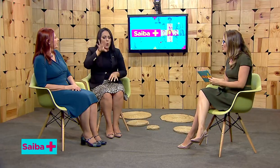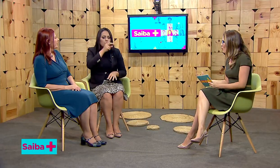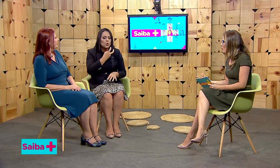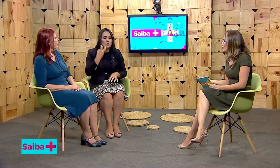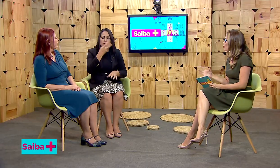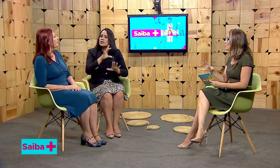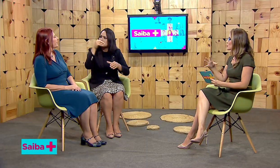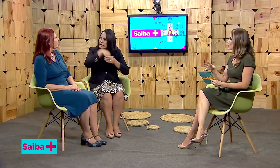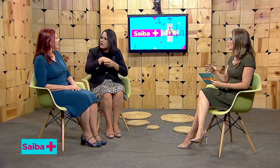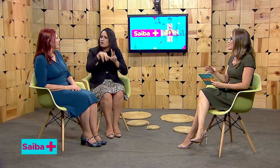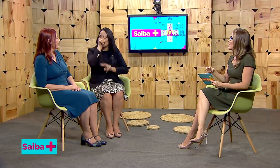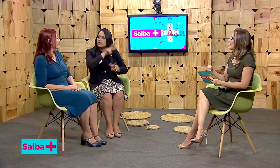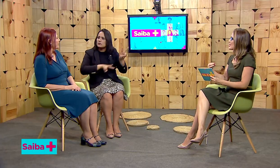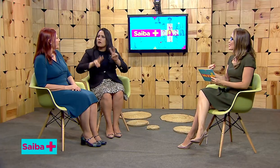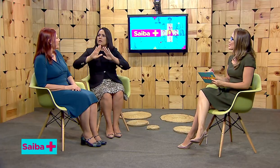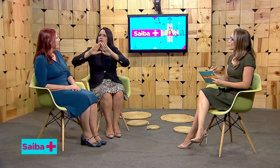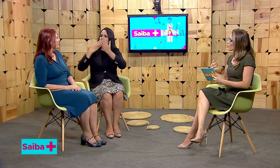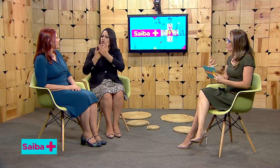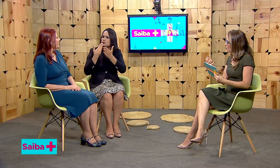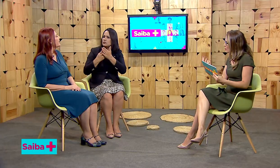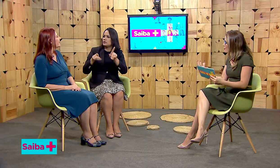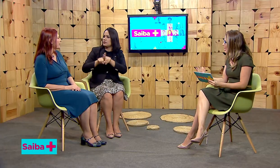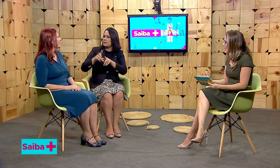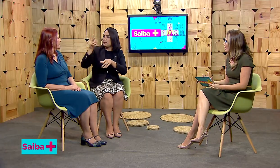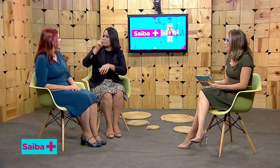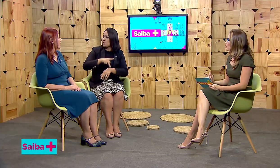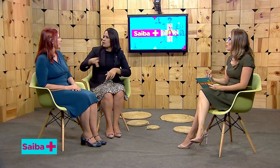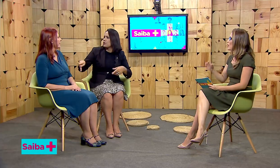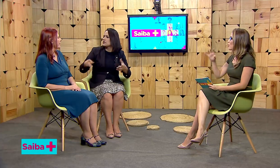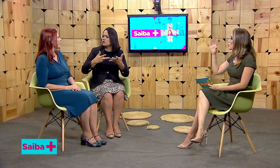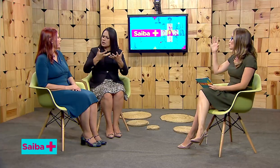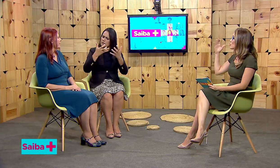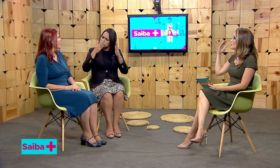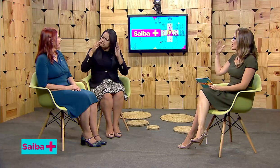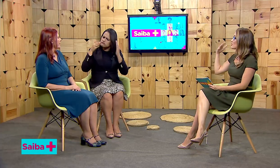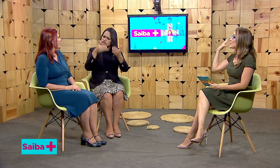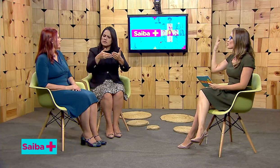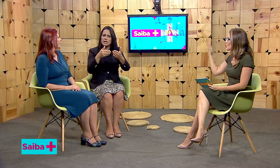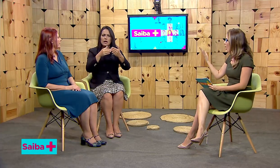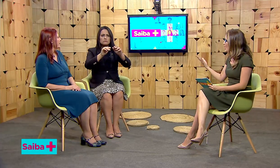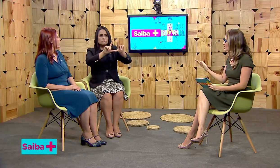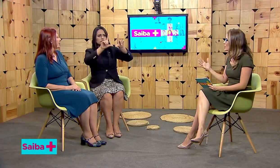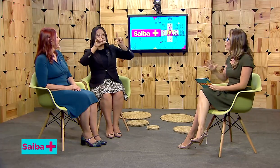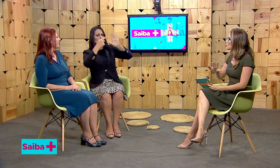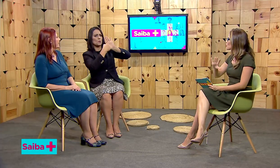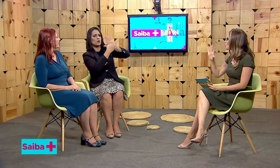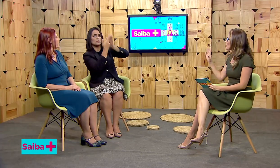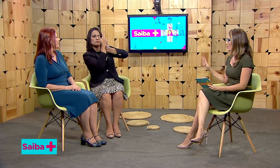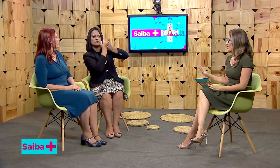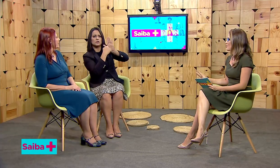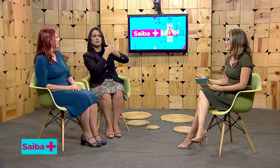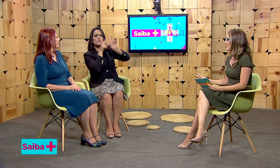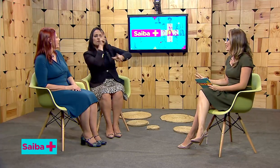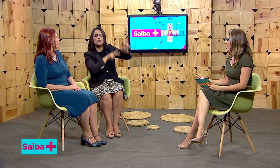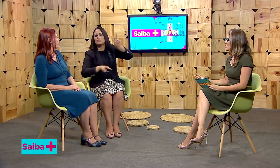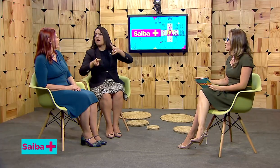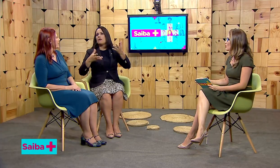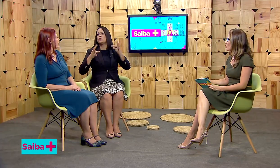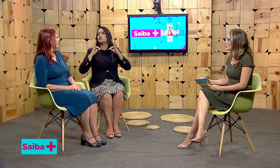escola, os professores primarem por recursos mais visuais, tudo da nossa vida, né? A gente não pode